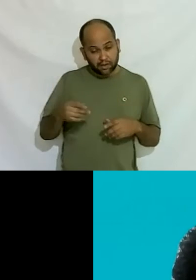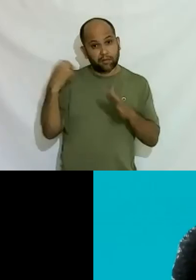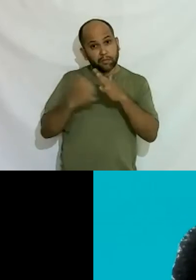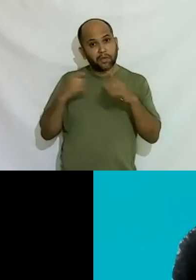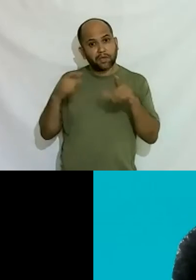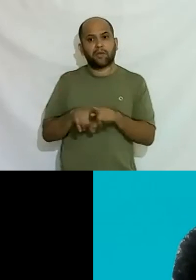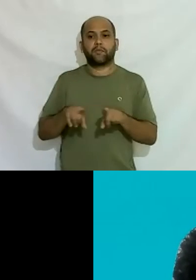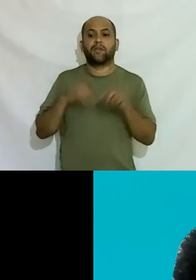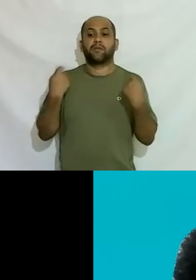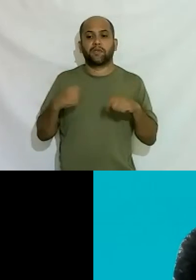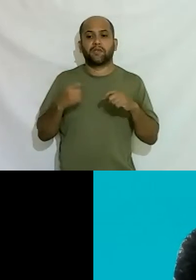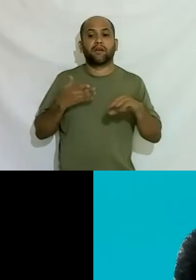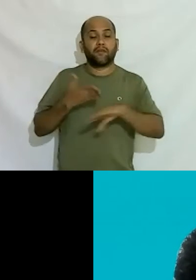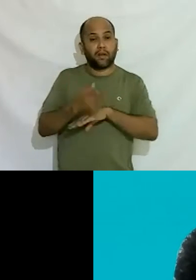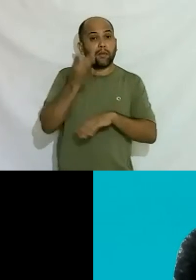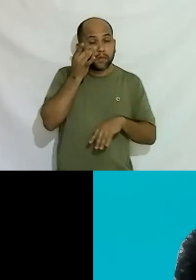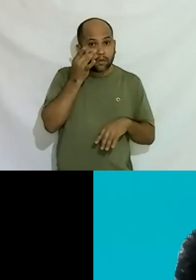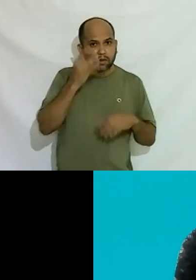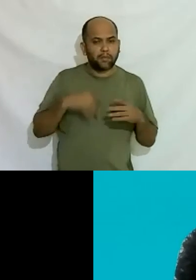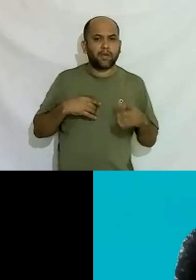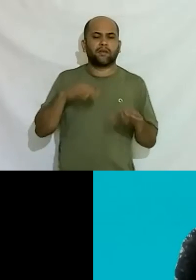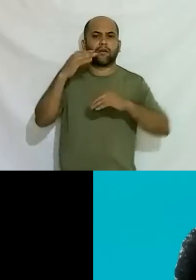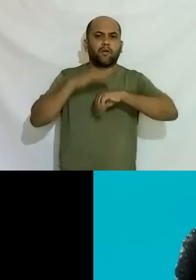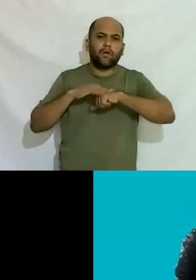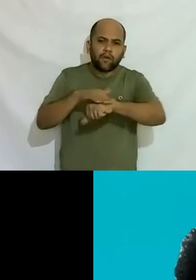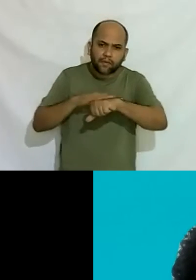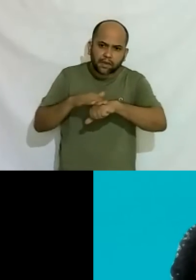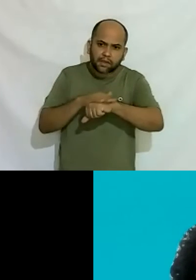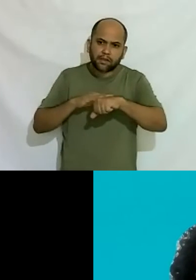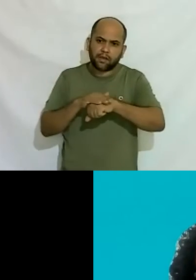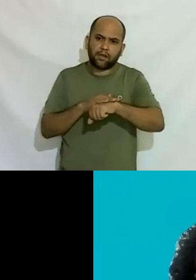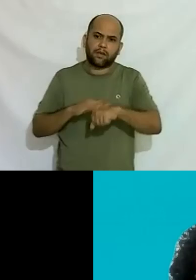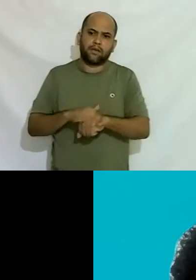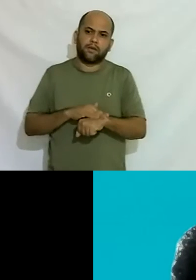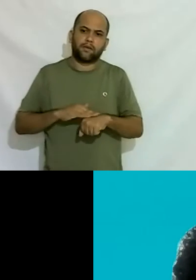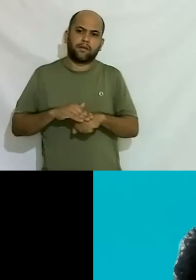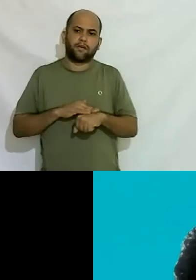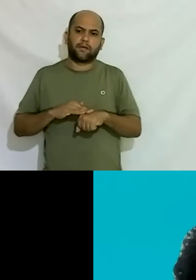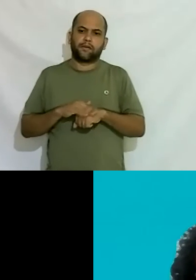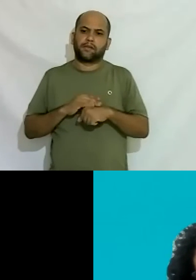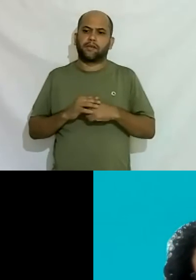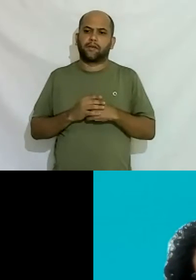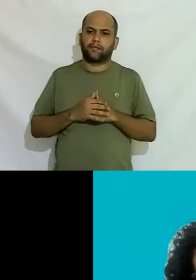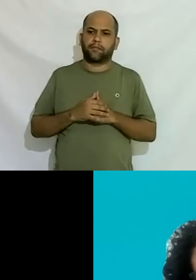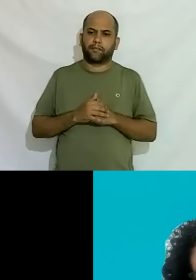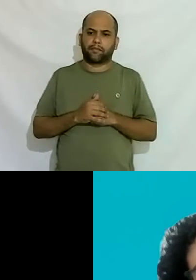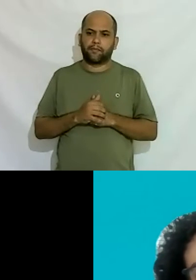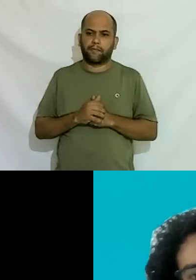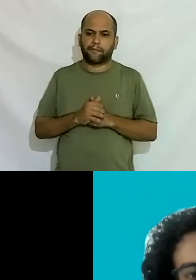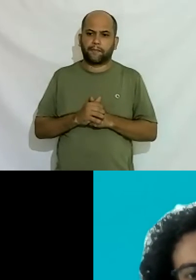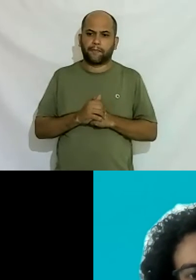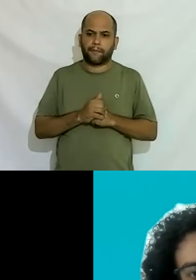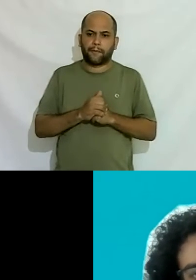se precisar a gente vai lá pessoalmente fala com eles em tudo eu conheço o CEO de um monte de multinacionais por conta disso